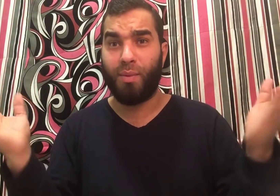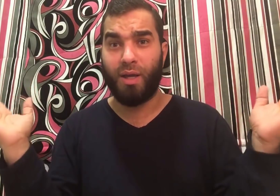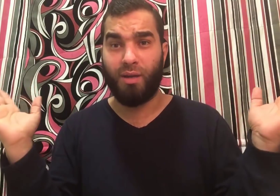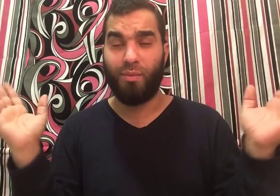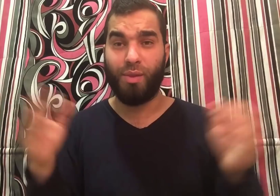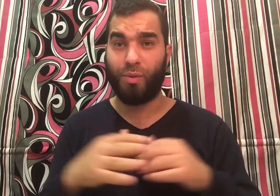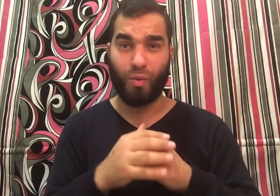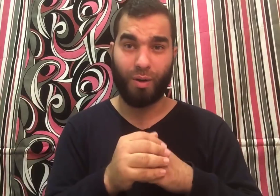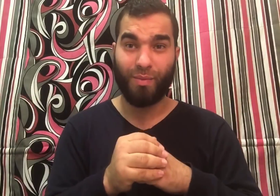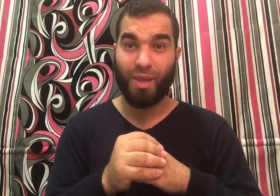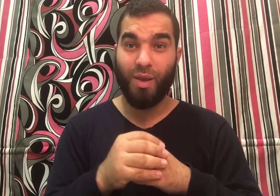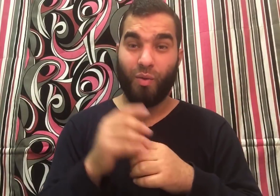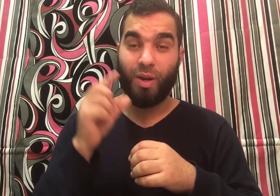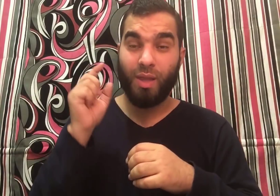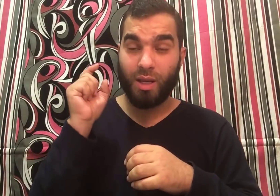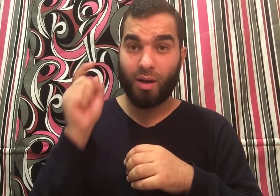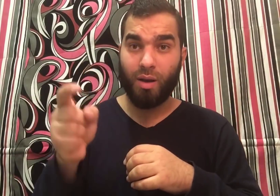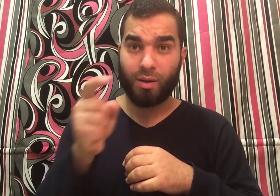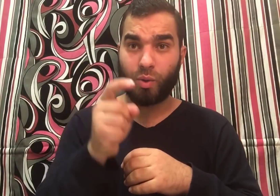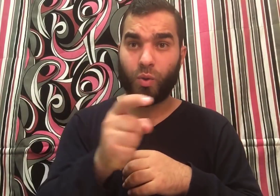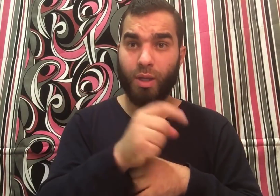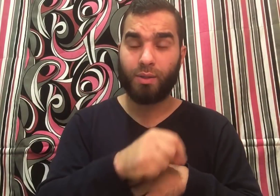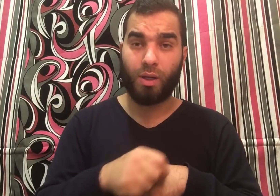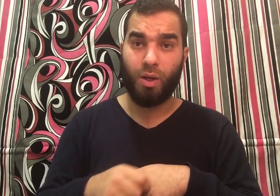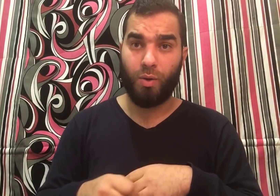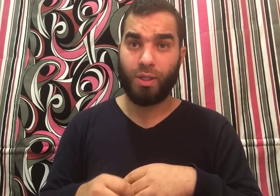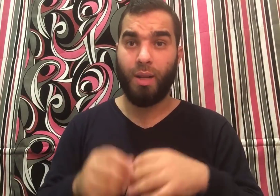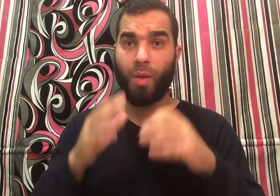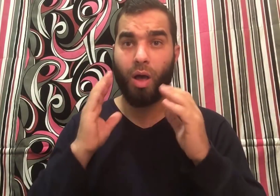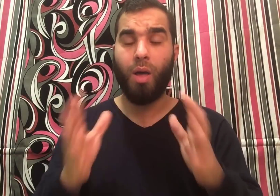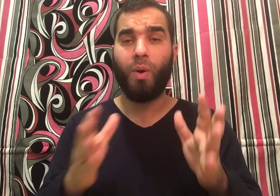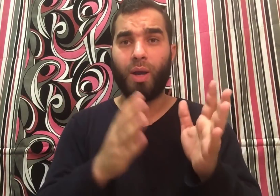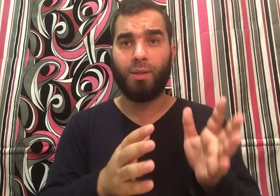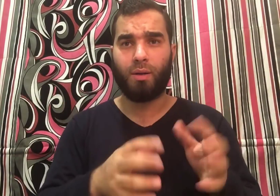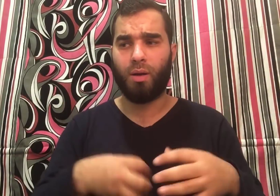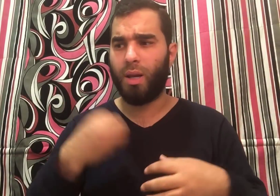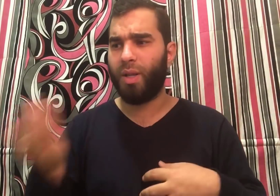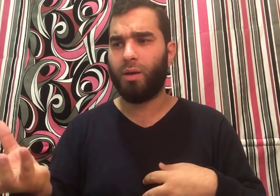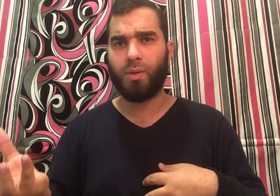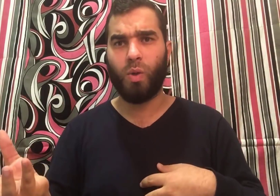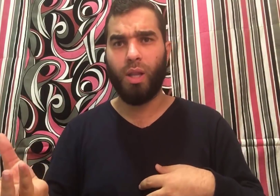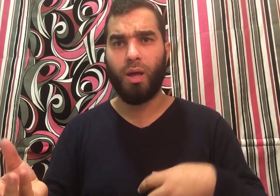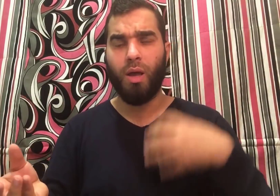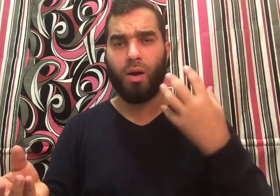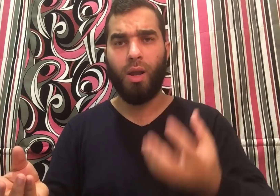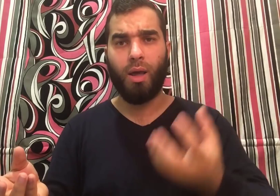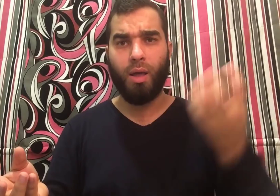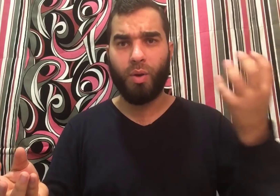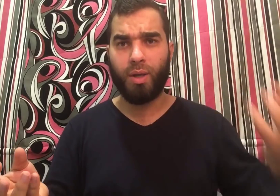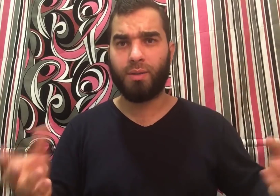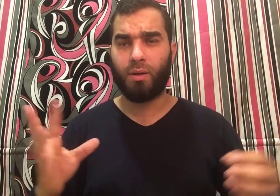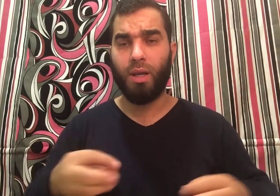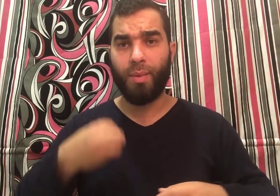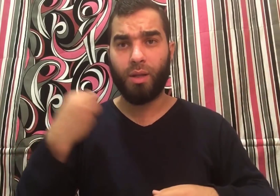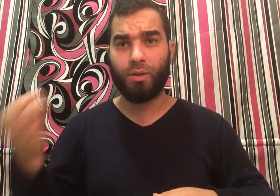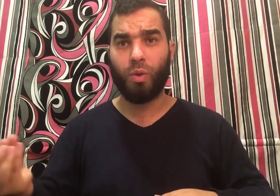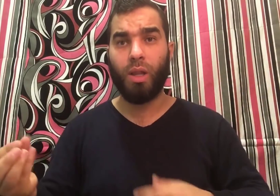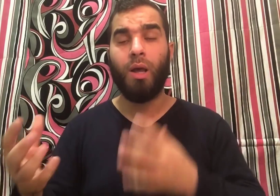هباء من ثورة ولذلك قال رسول الله صلى الله عليه وسلم خاب وخسر قيل من يا رسول الله قال خاب وخسر قيل من يا رسول الله